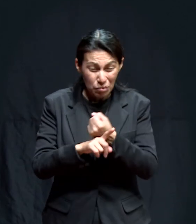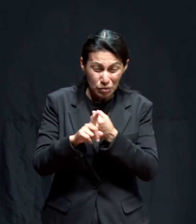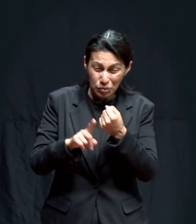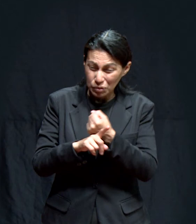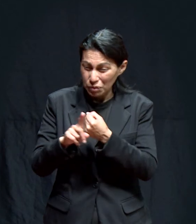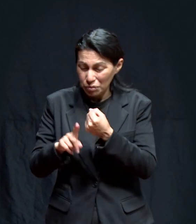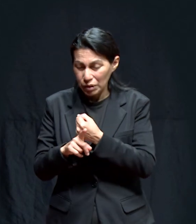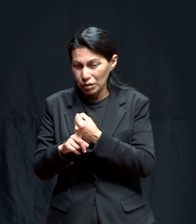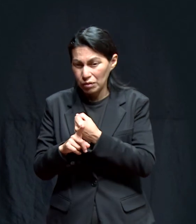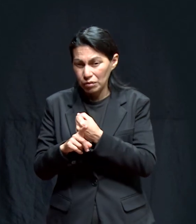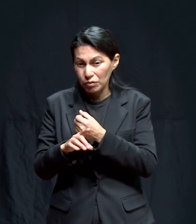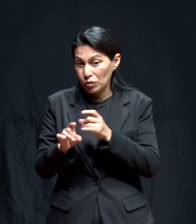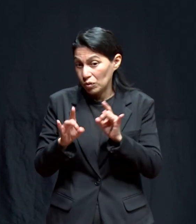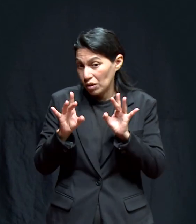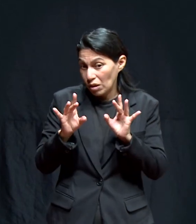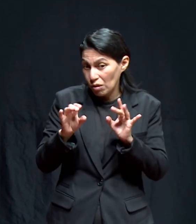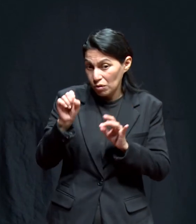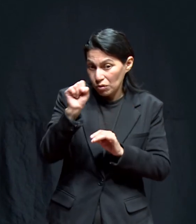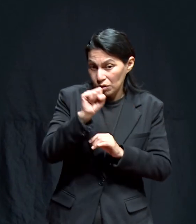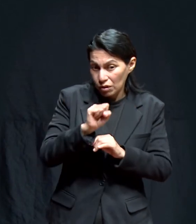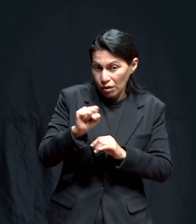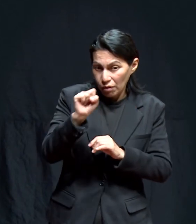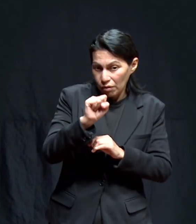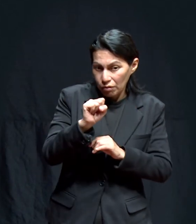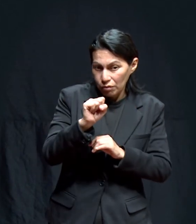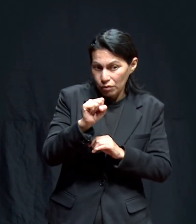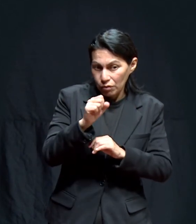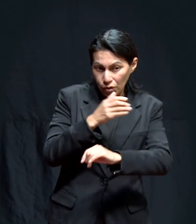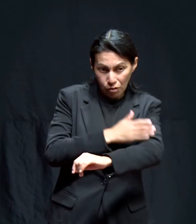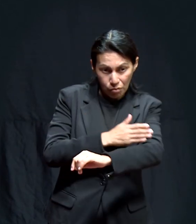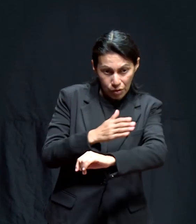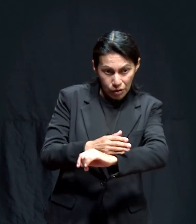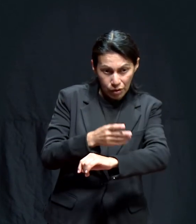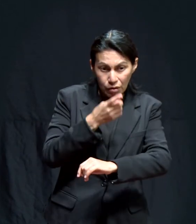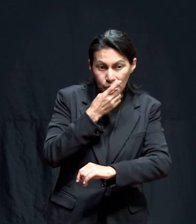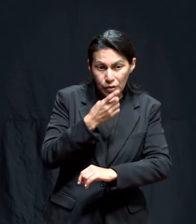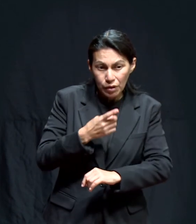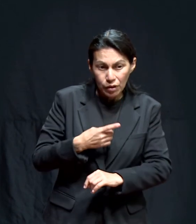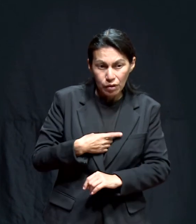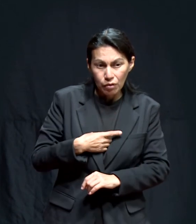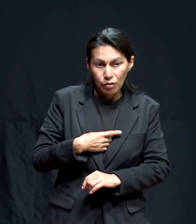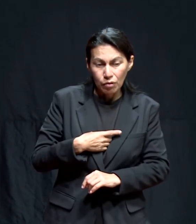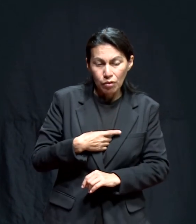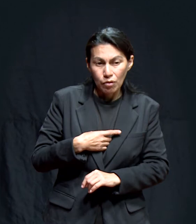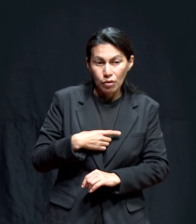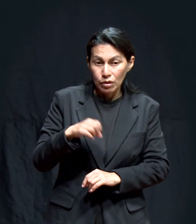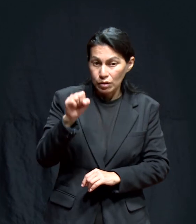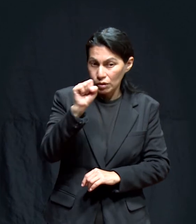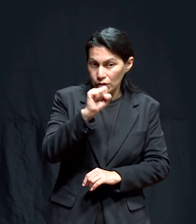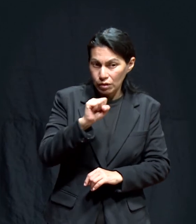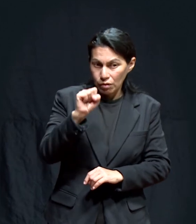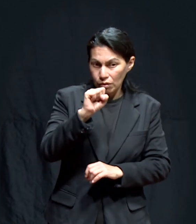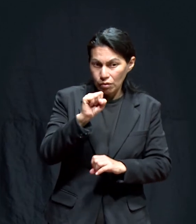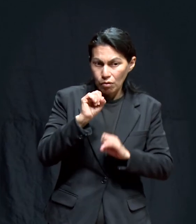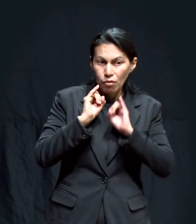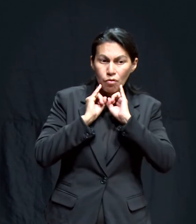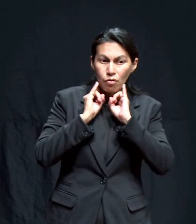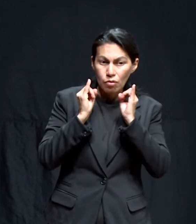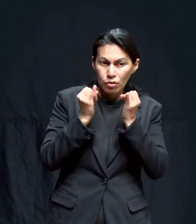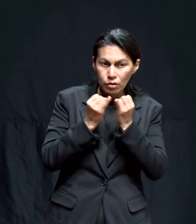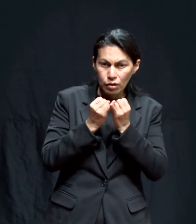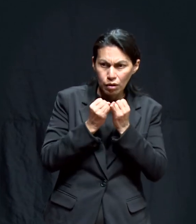Cierta ocasión, un sábado, me dijo una de mis compañeras, dice, tuvimos junta el sábado, me dice.